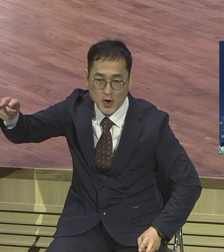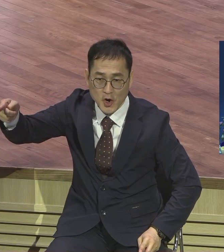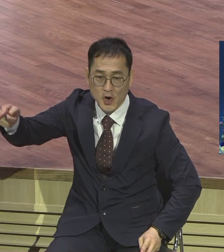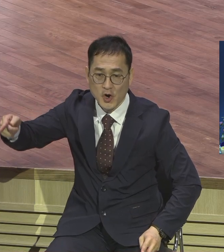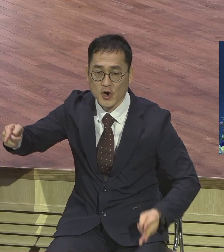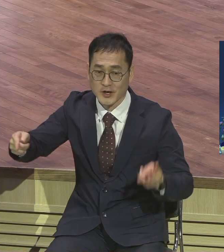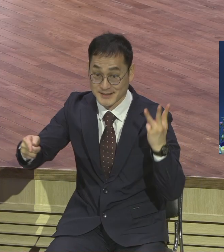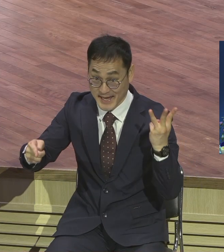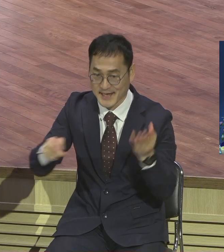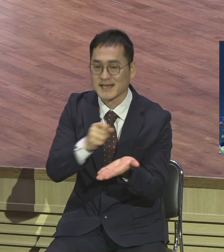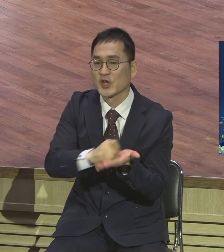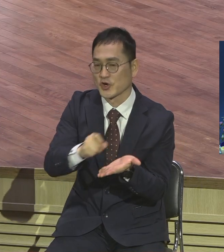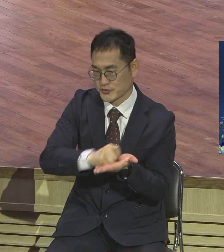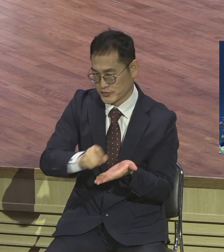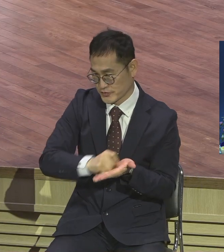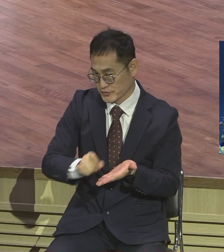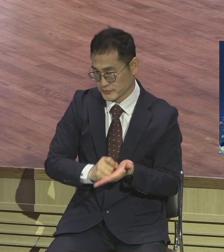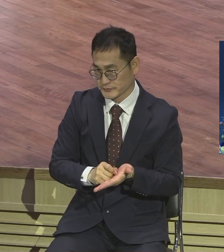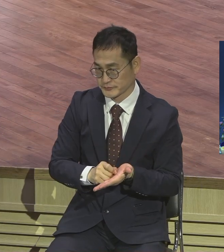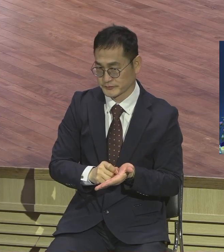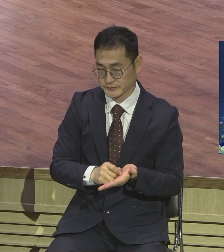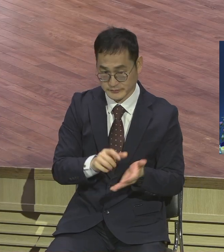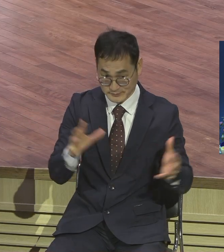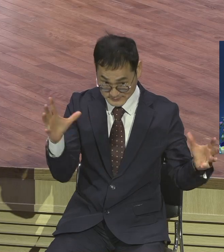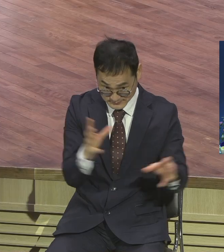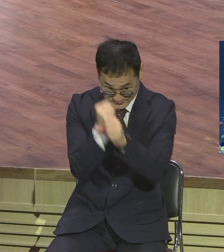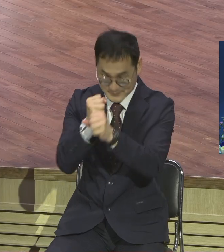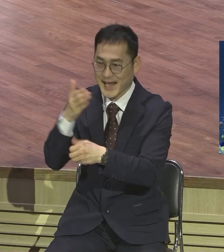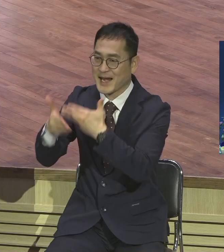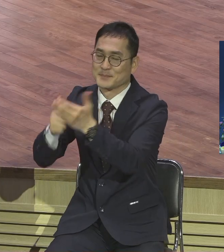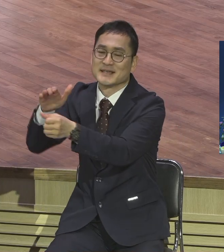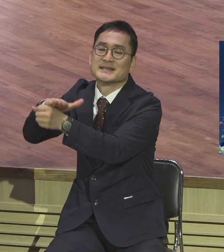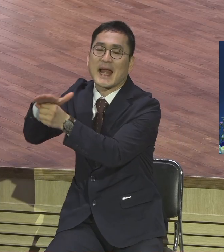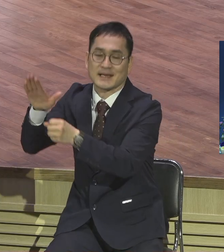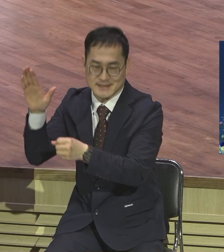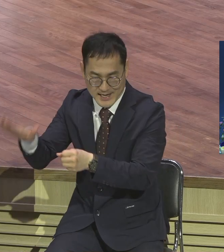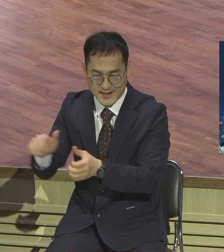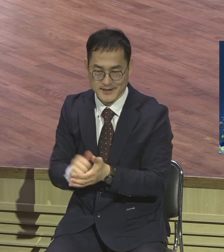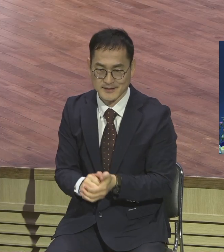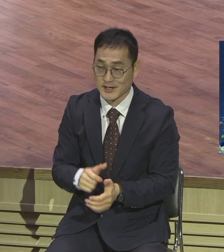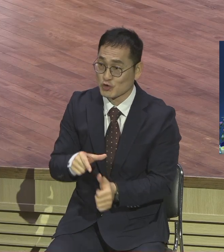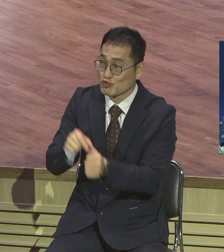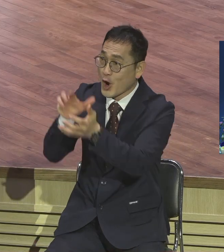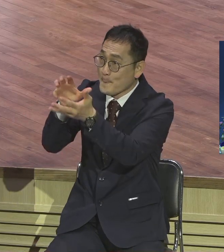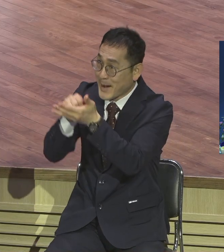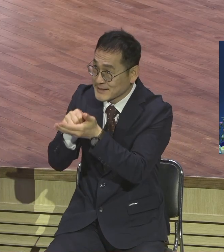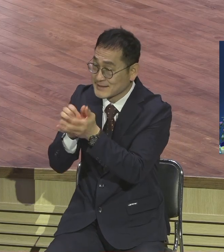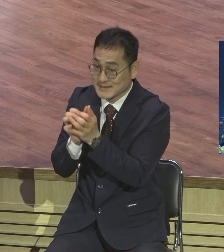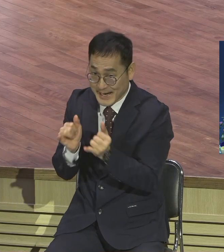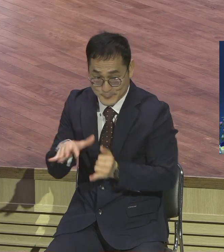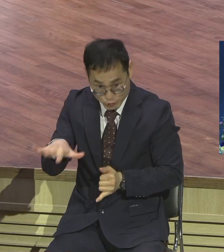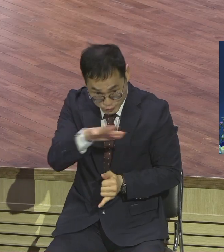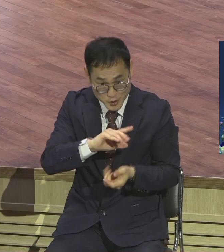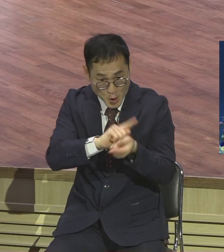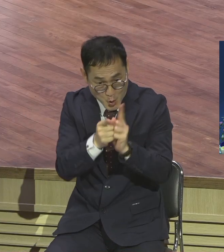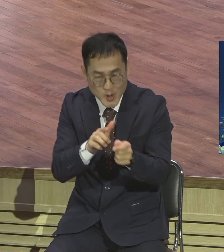하나님은 사랑이시다 구원받은 하나님의 자녀도 서로 사랑하라 원리스되는 것이